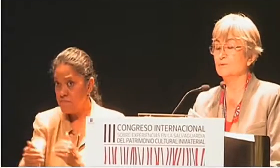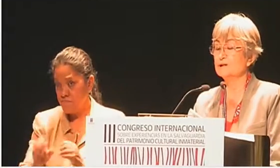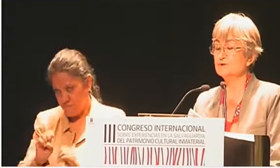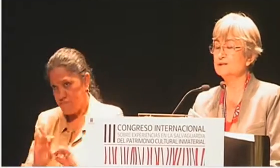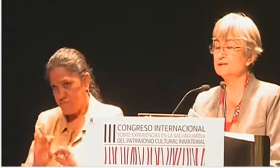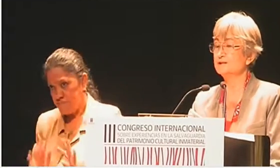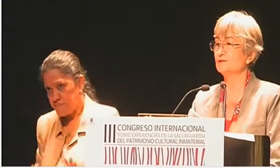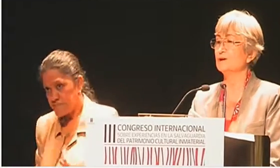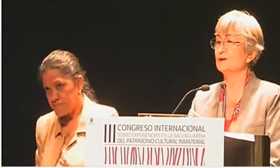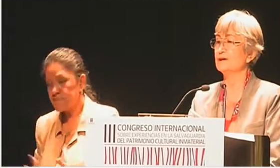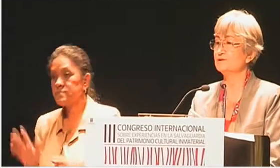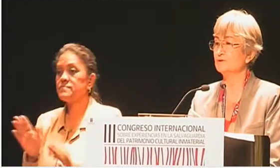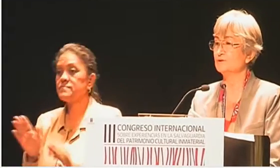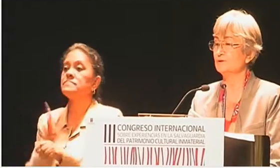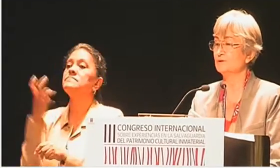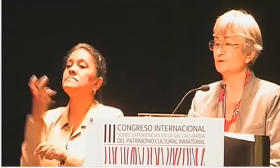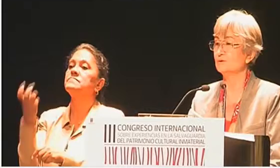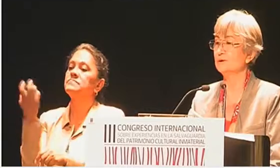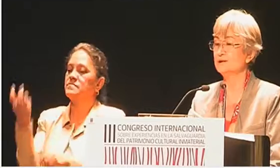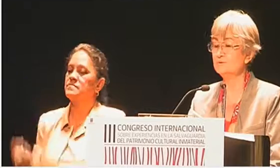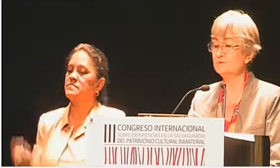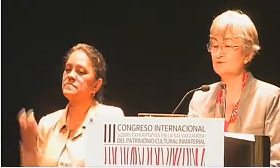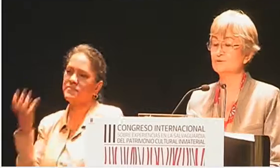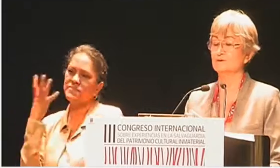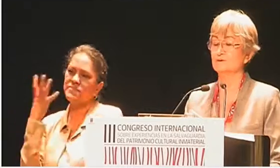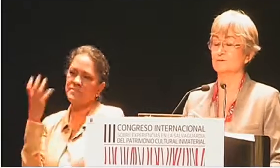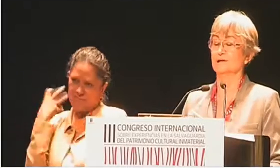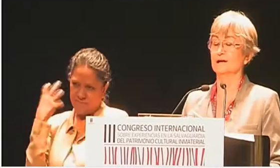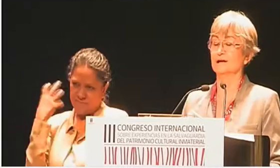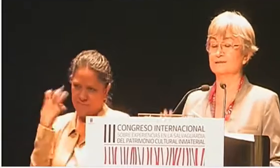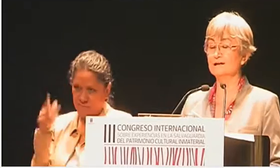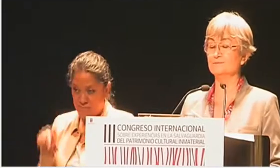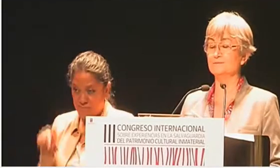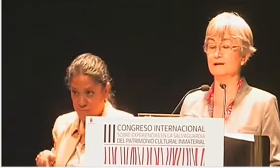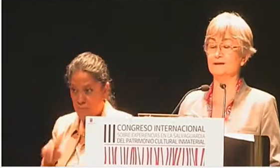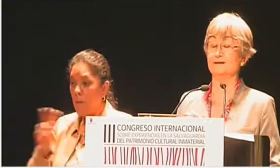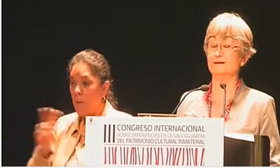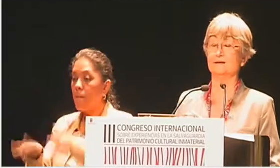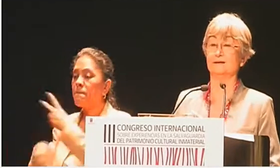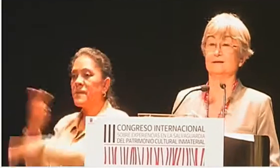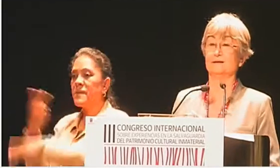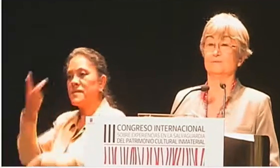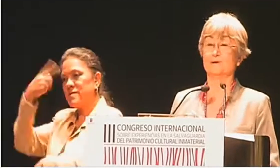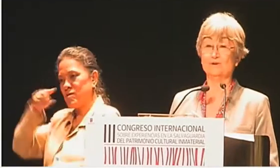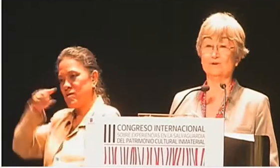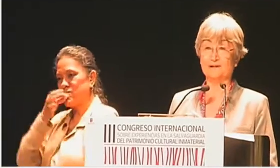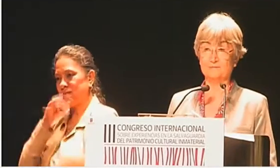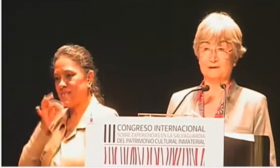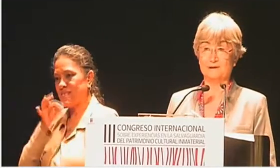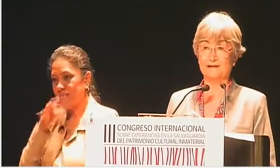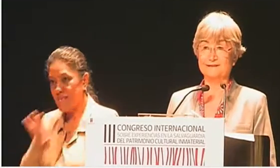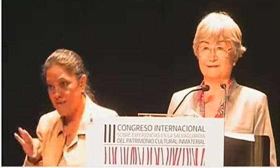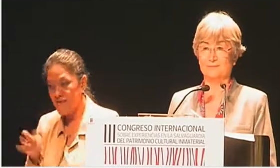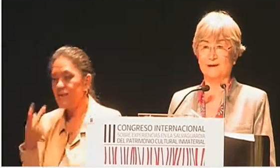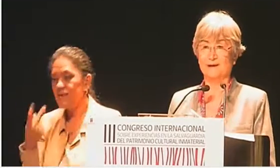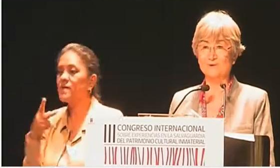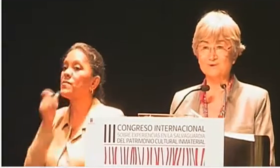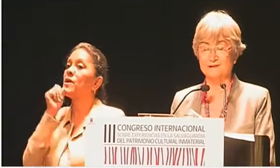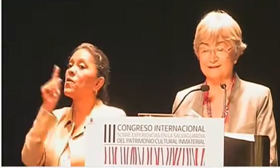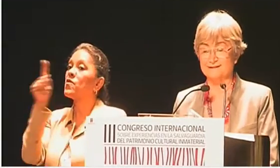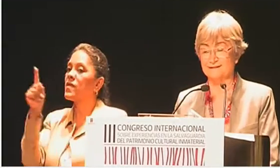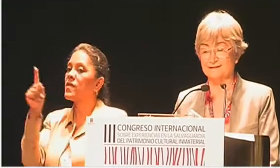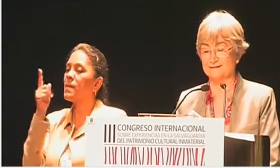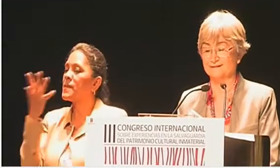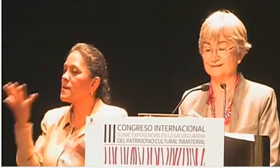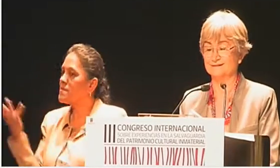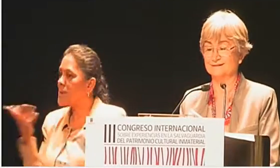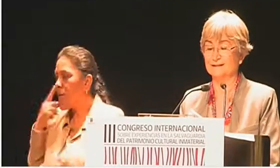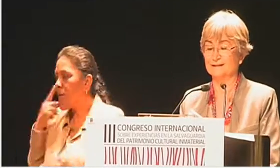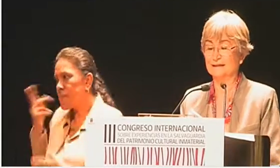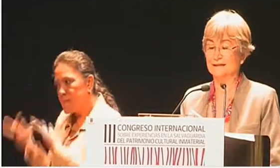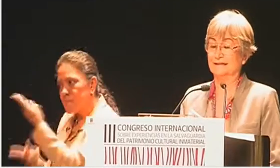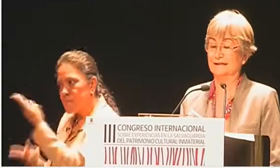Por eso en este congreso venimos a celebrar, pero también a hacer preguntas.